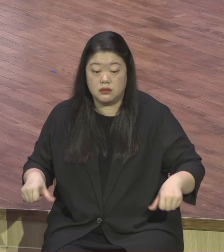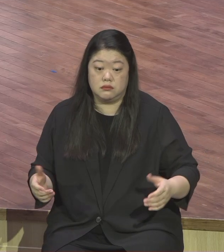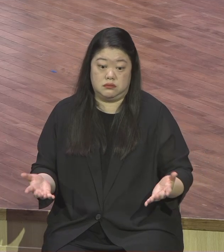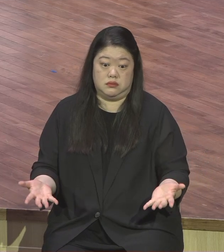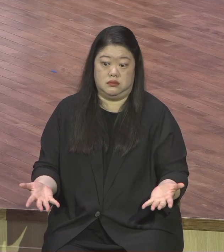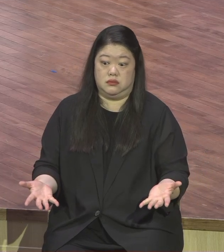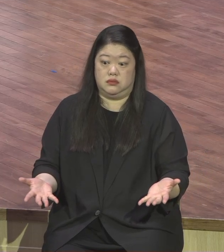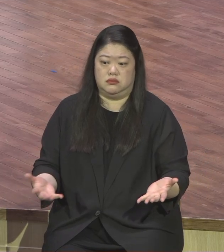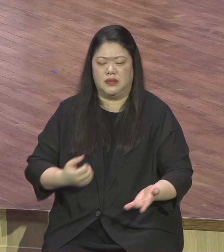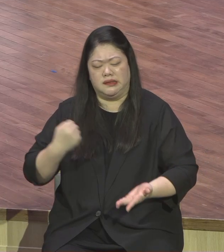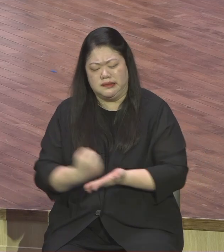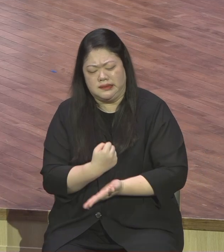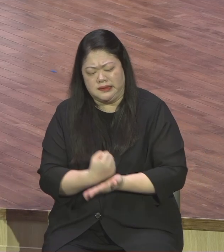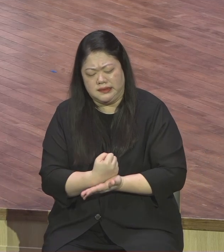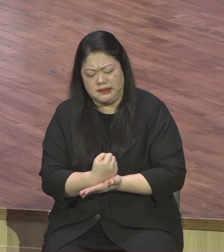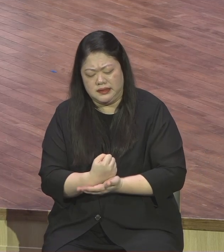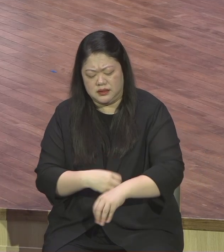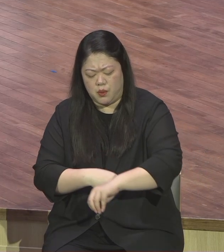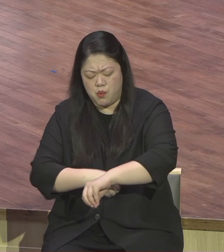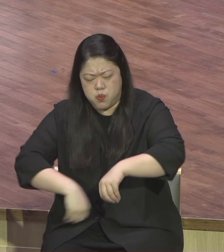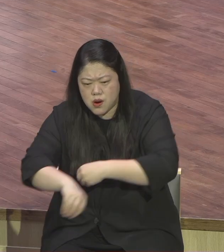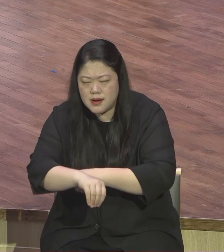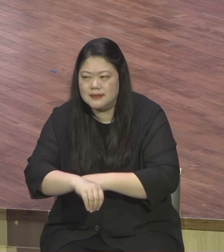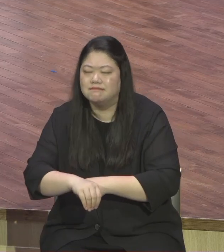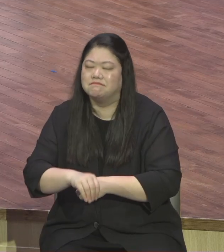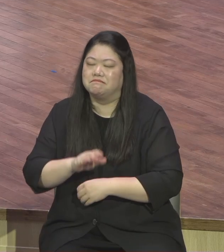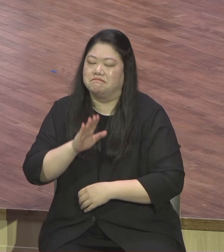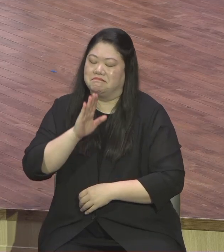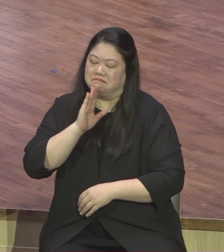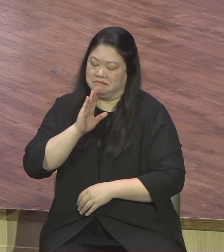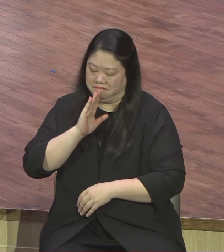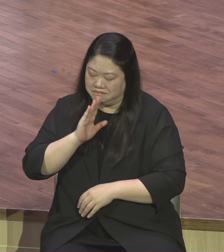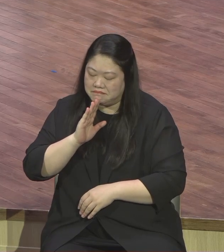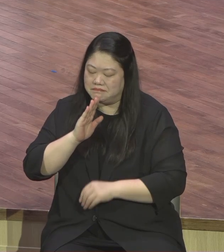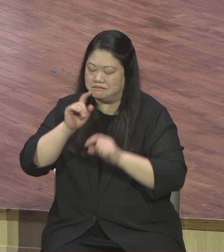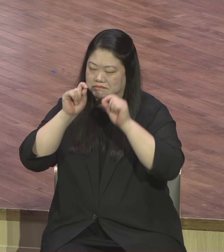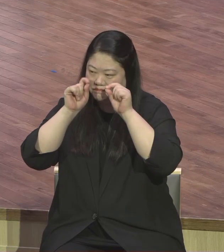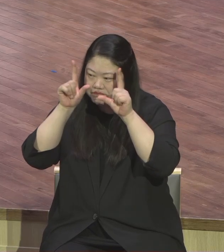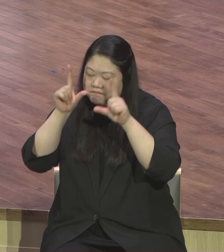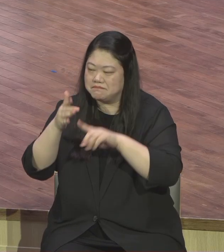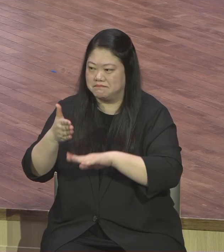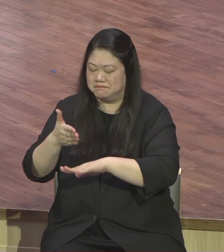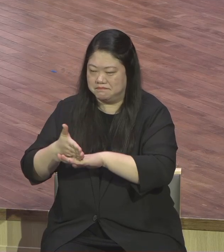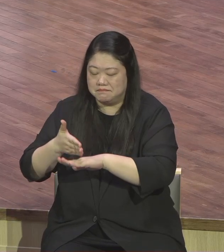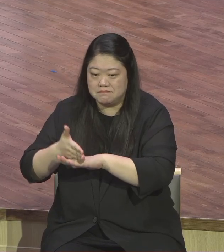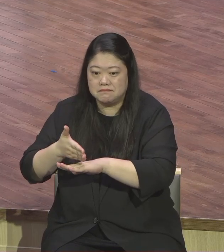역전이 될 수 있다 절망과 이 불평으로 절망 가운데 빠진 것이 아니라